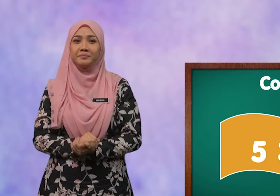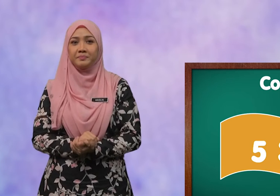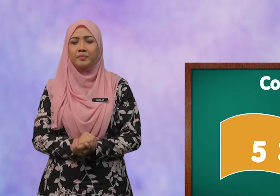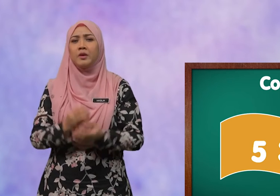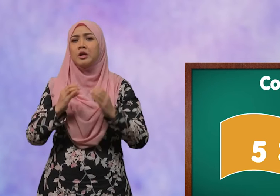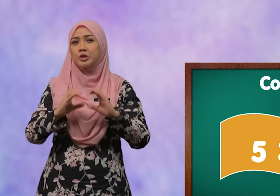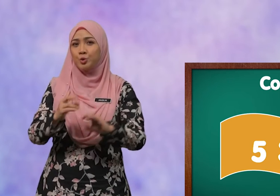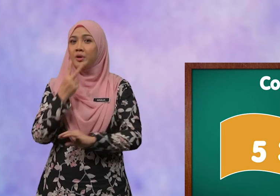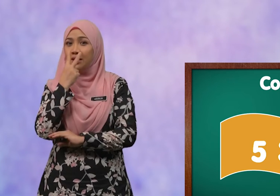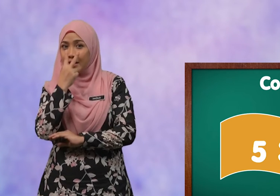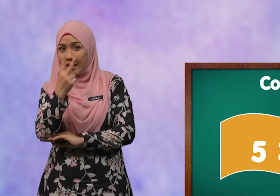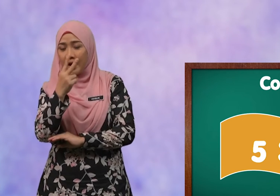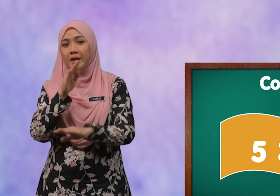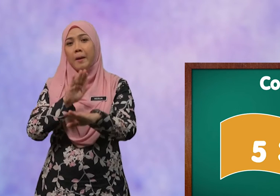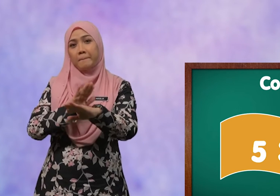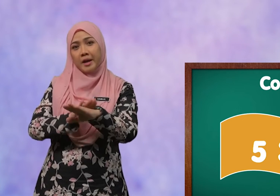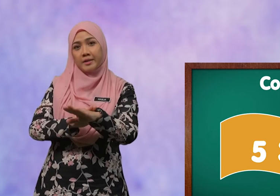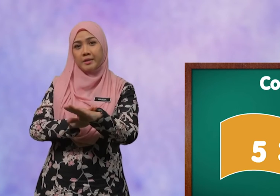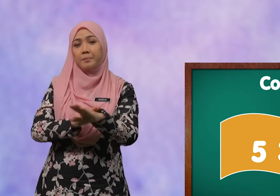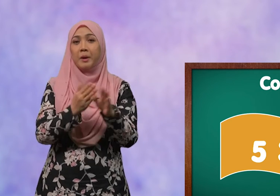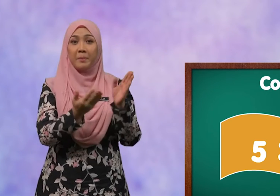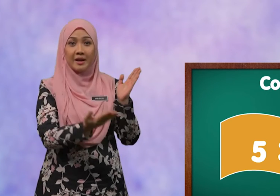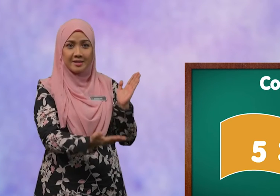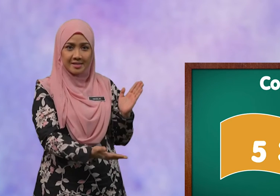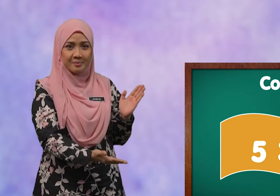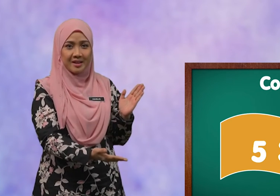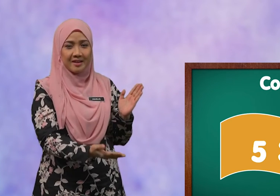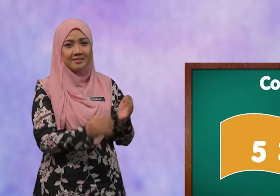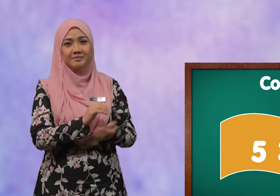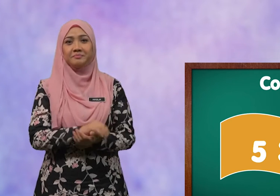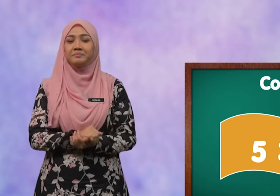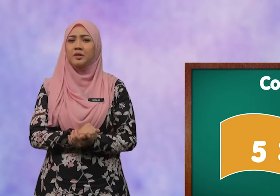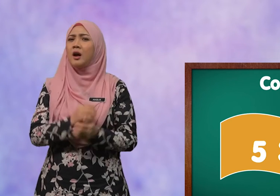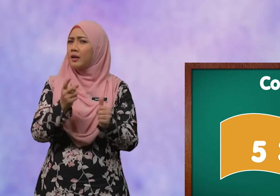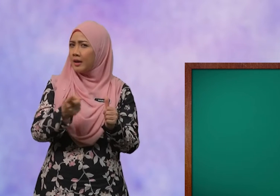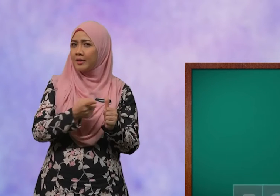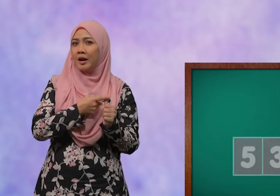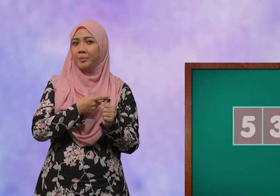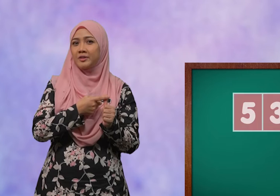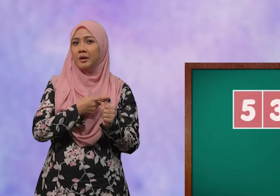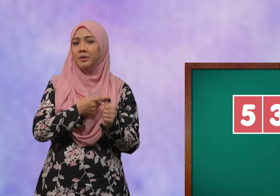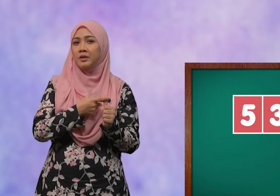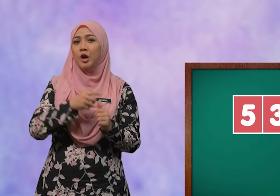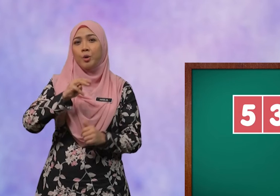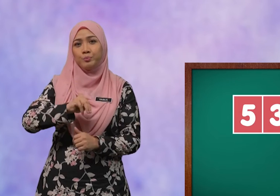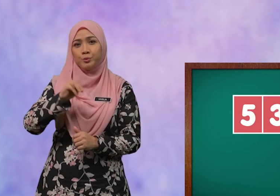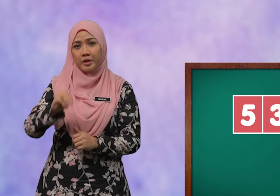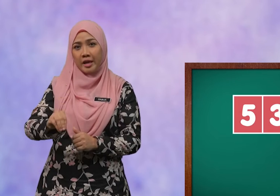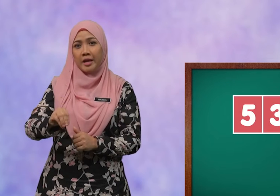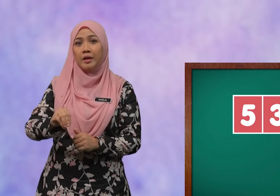Cuba lihat pada paparan di sebelah. Langkah pertama, murid